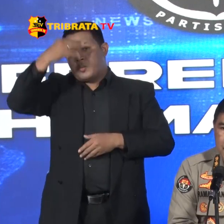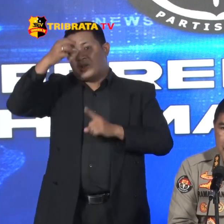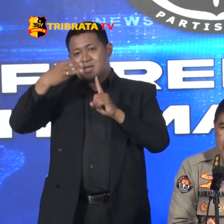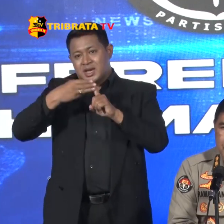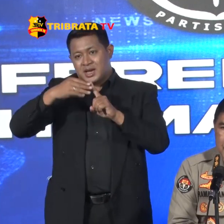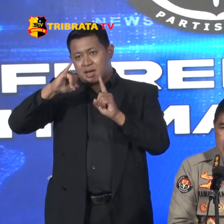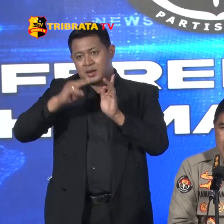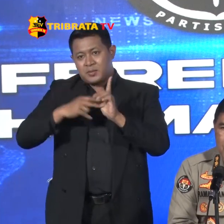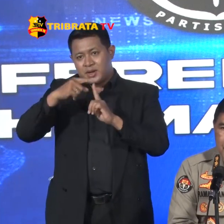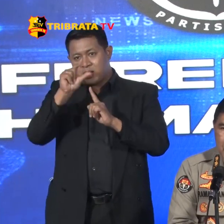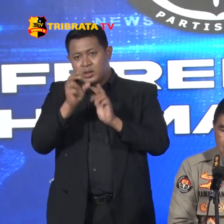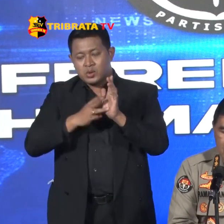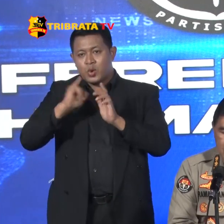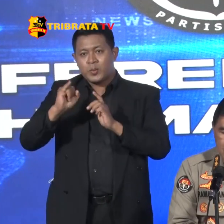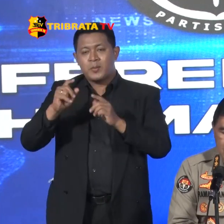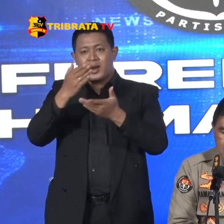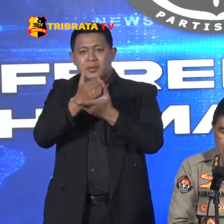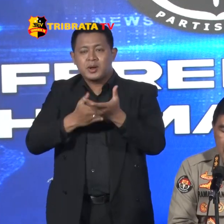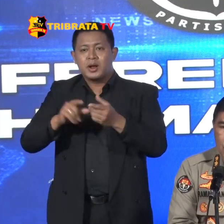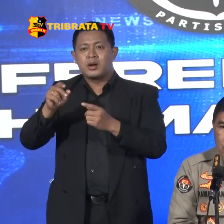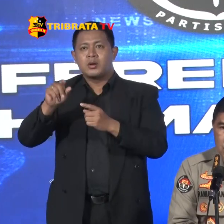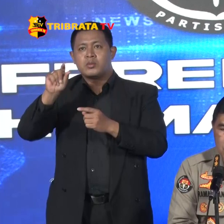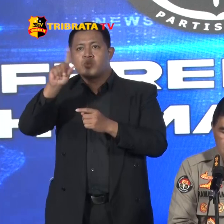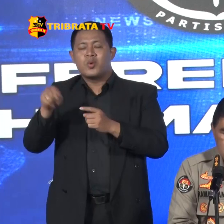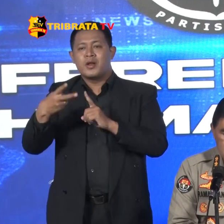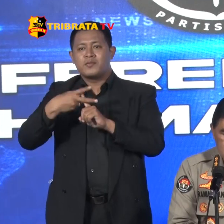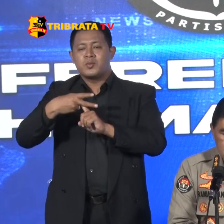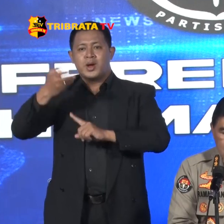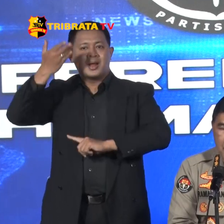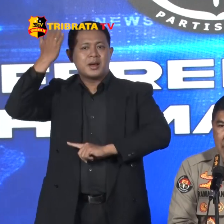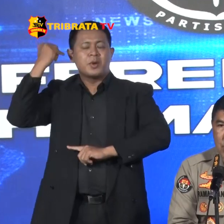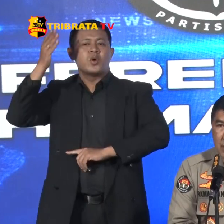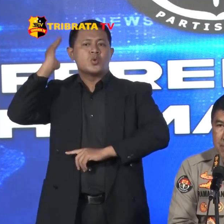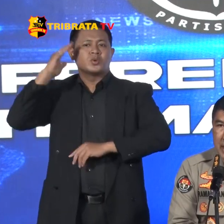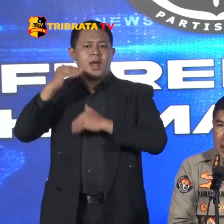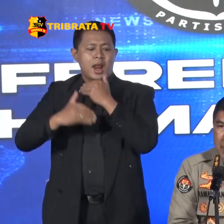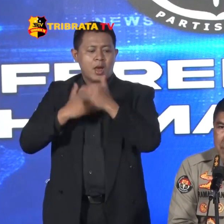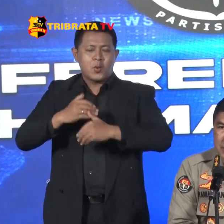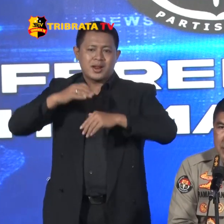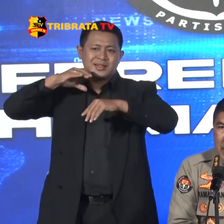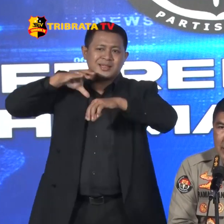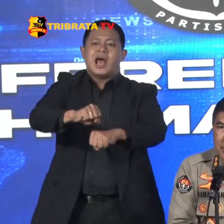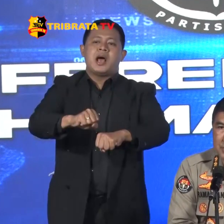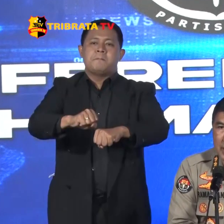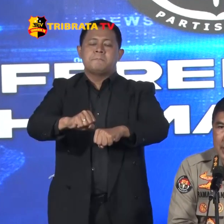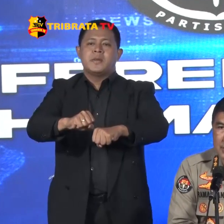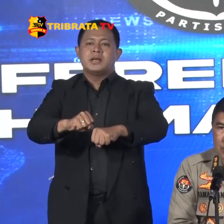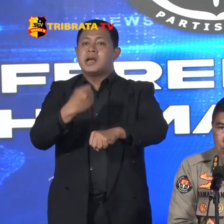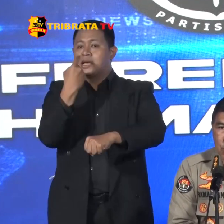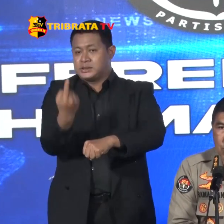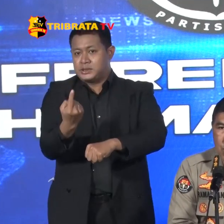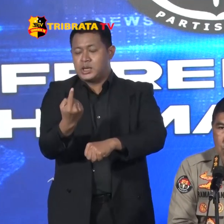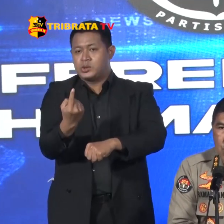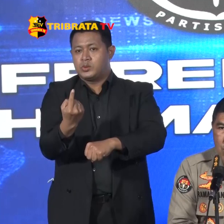Pada pertengahan bulan Februari lalu Telah melakukan penangkapan Terhadap salah